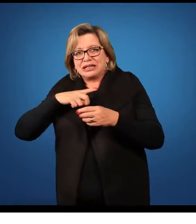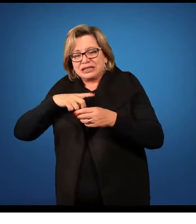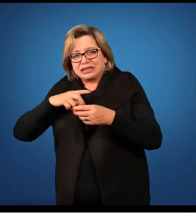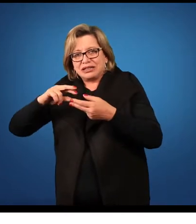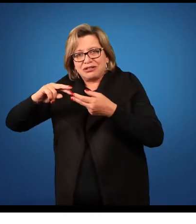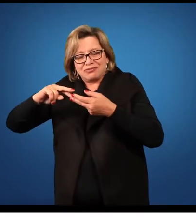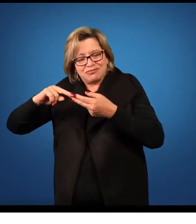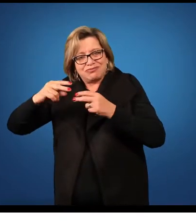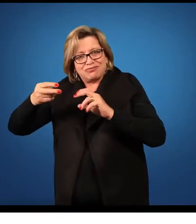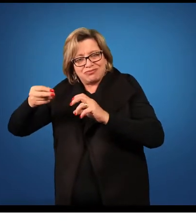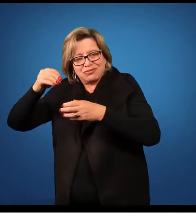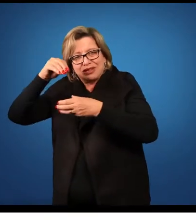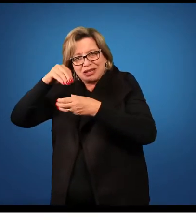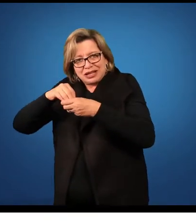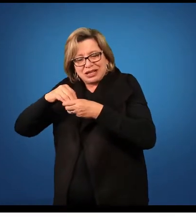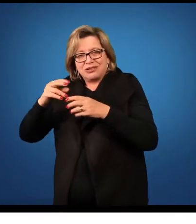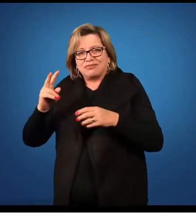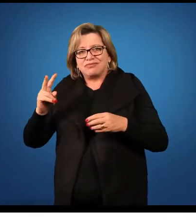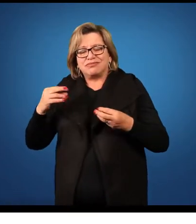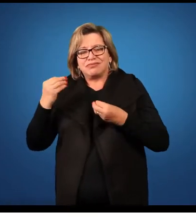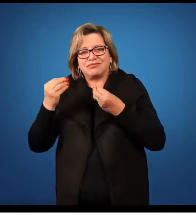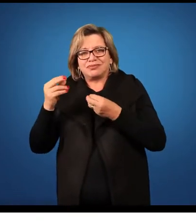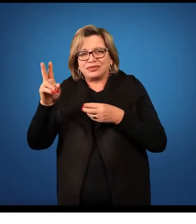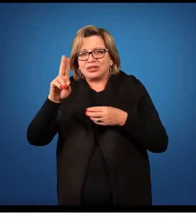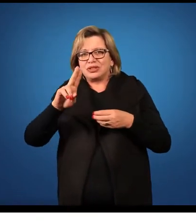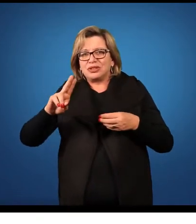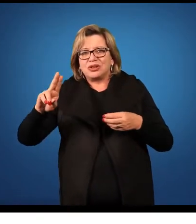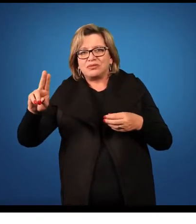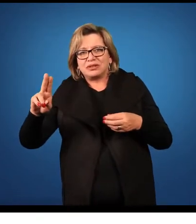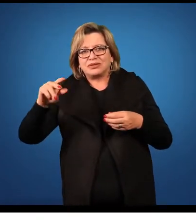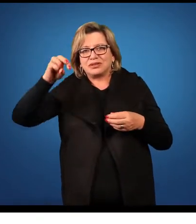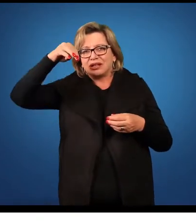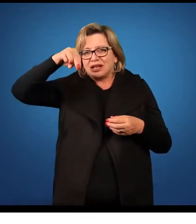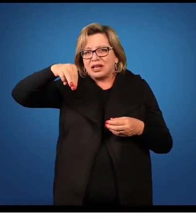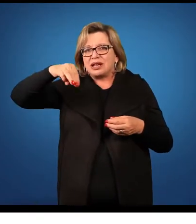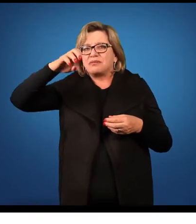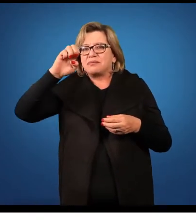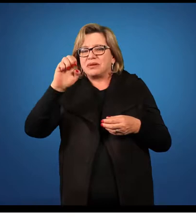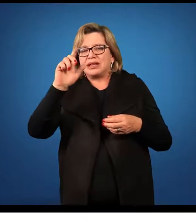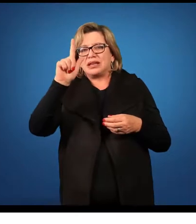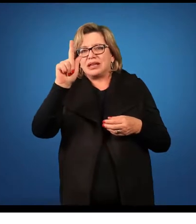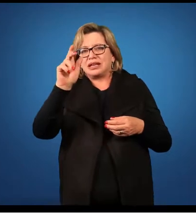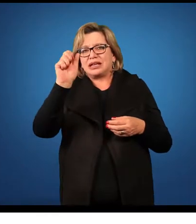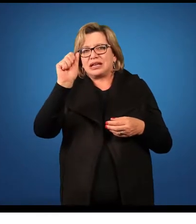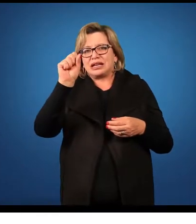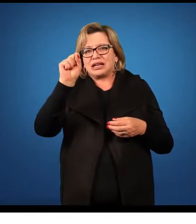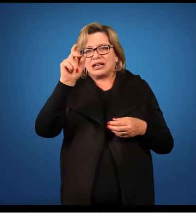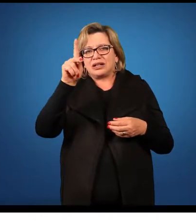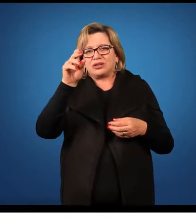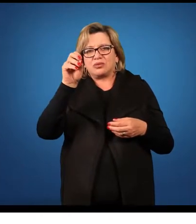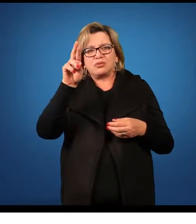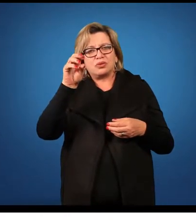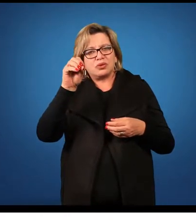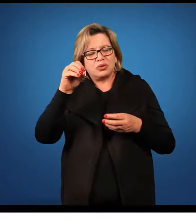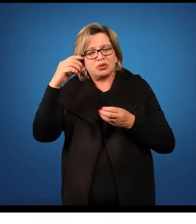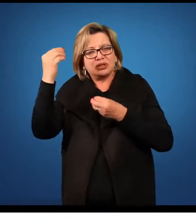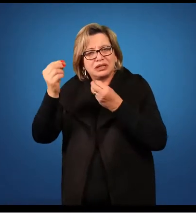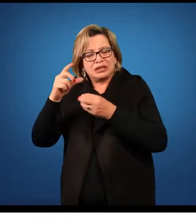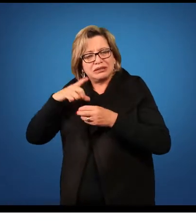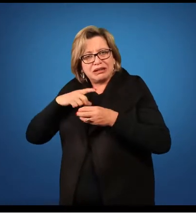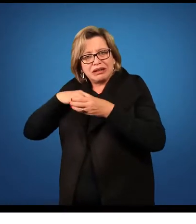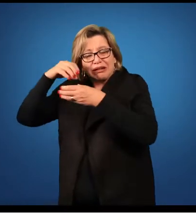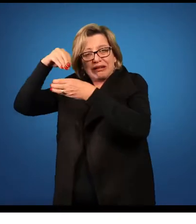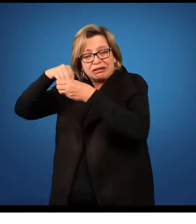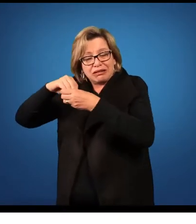vão auxiliar depois no desenvolvimento do gametófito feminino, ele é chamado de megásporo. E o megásporo por sua vez ele é produzido dentro dos